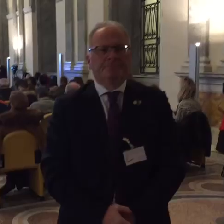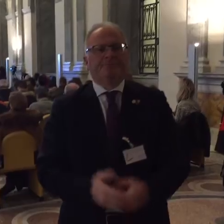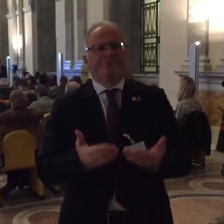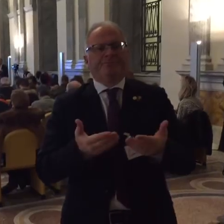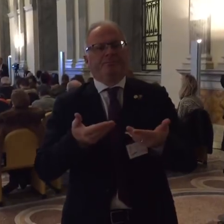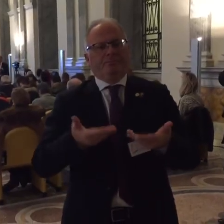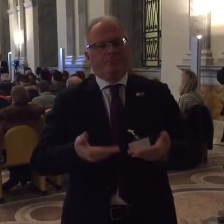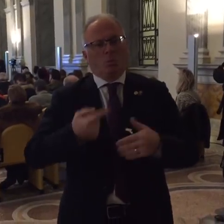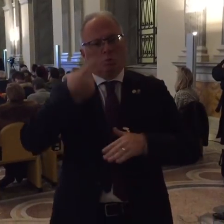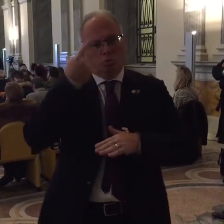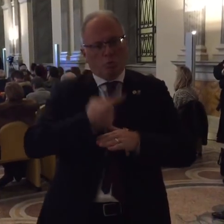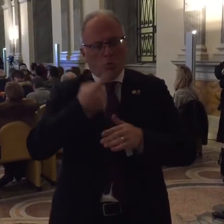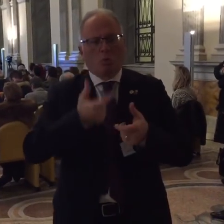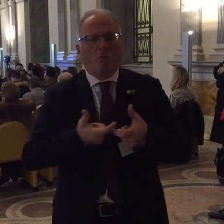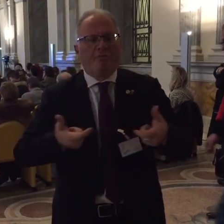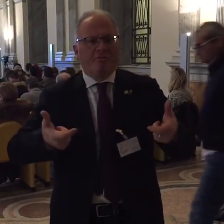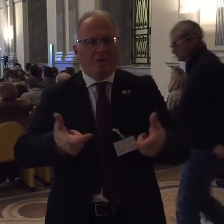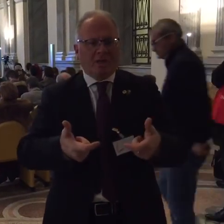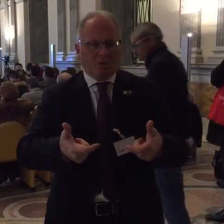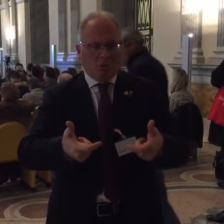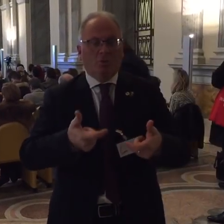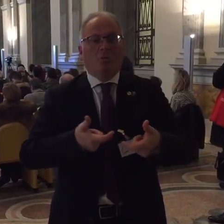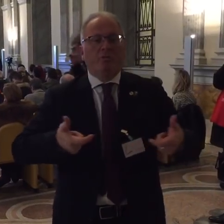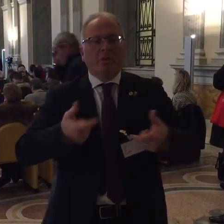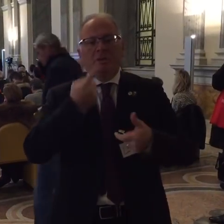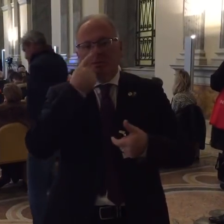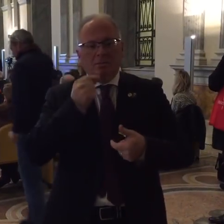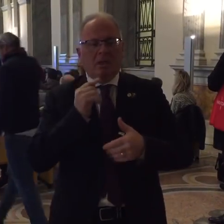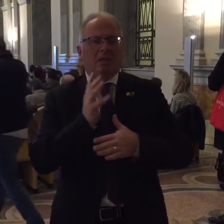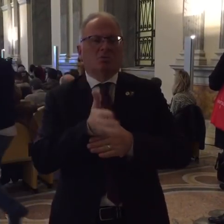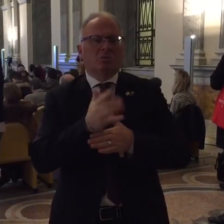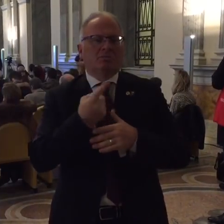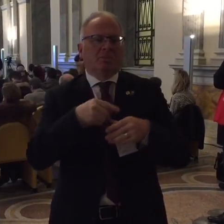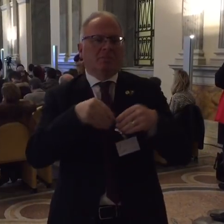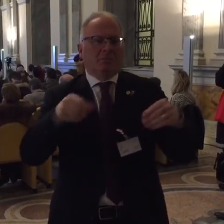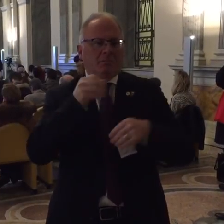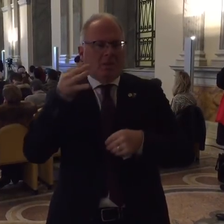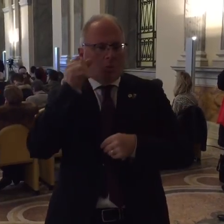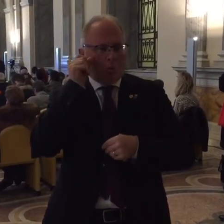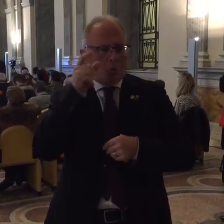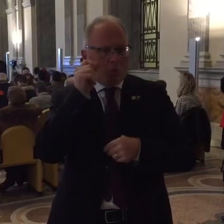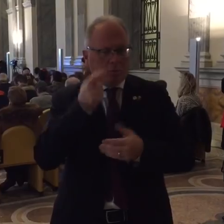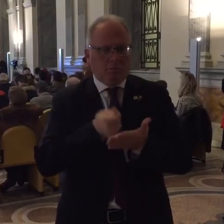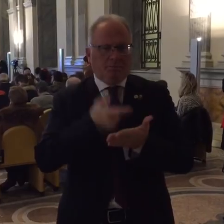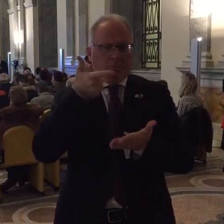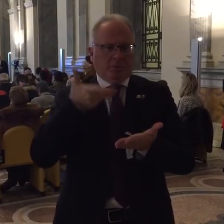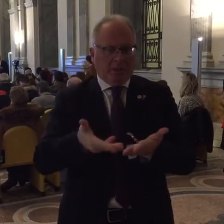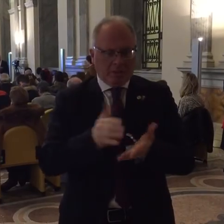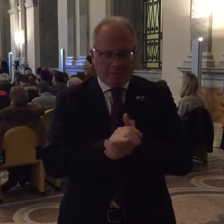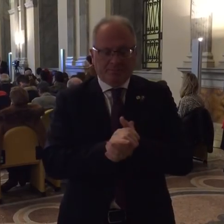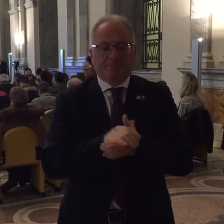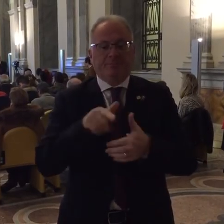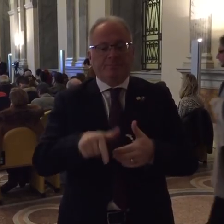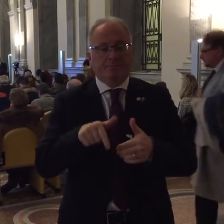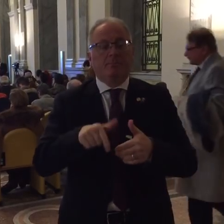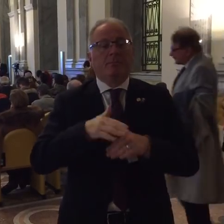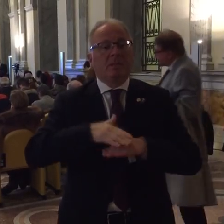L'abbattimento delle barriere alla barriere della qualità nasce un altro concetto. Il turista, c'è il